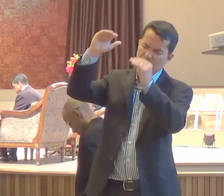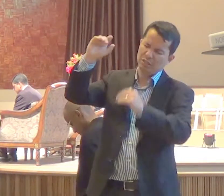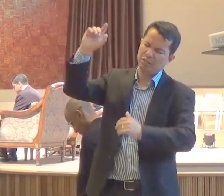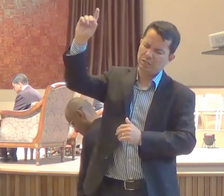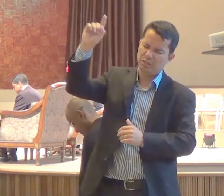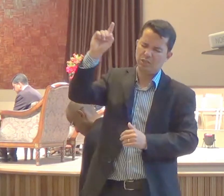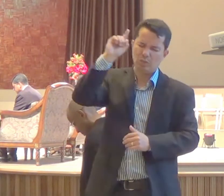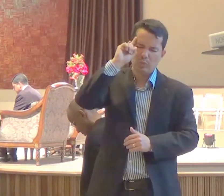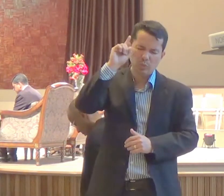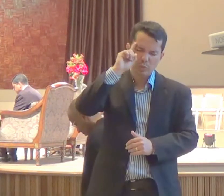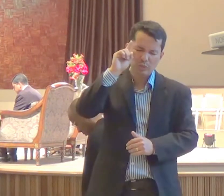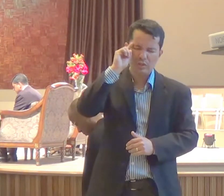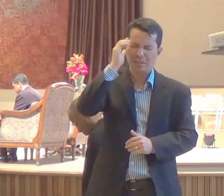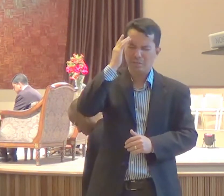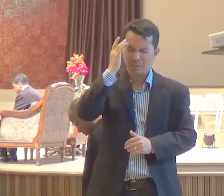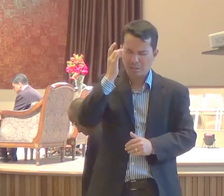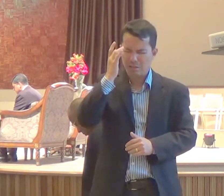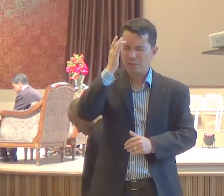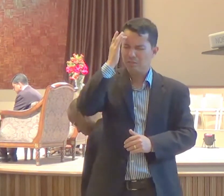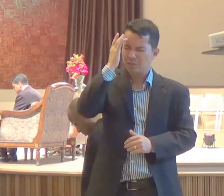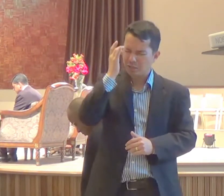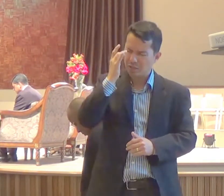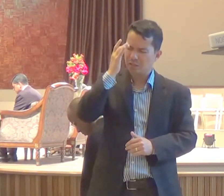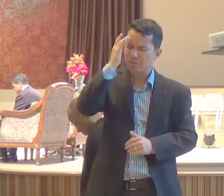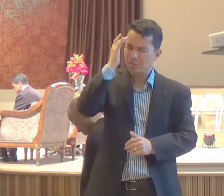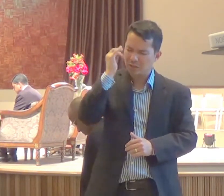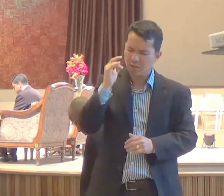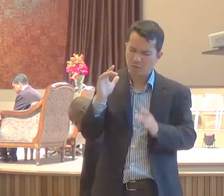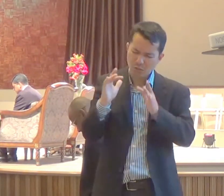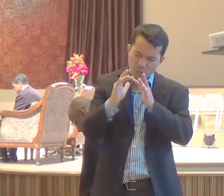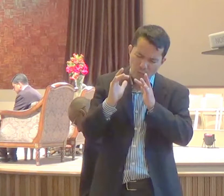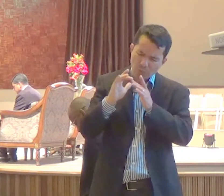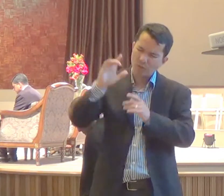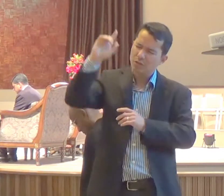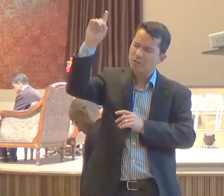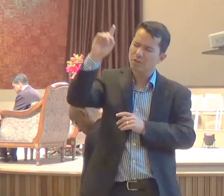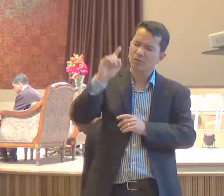após dia, que seja assim Senhor, em nome de Jesus,